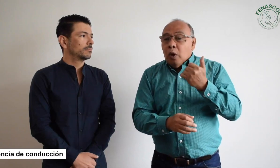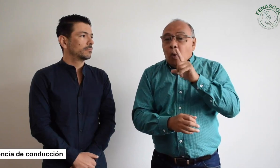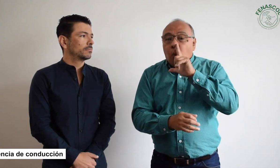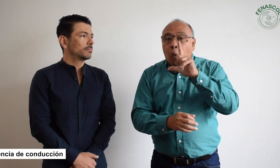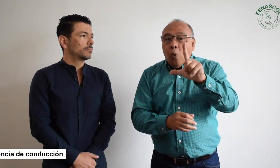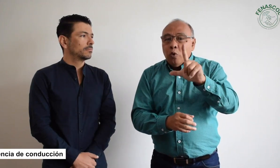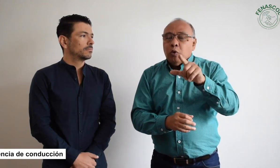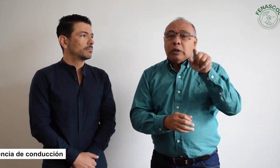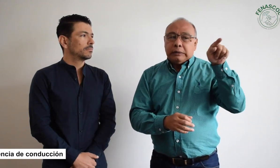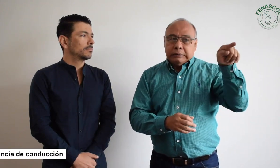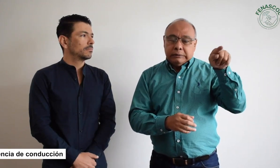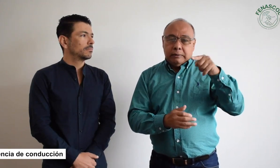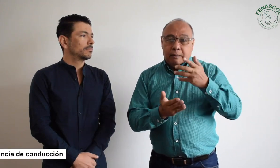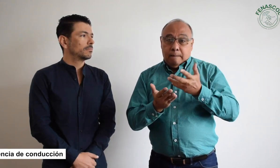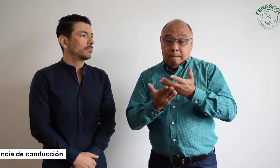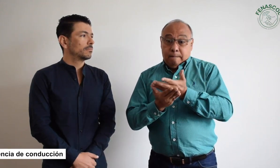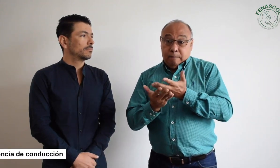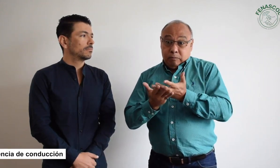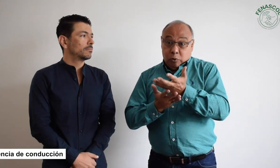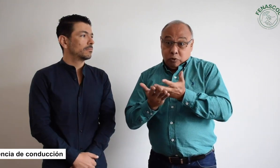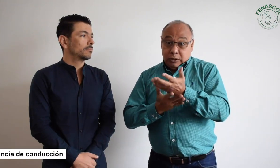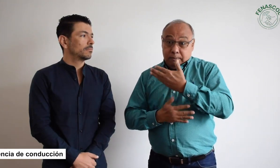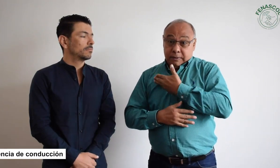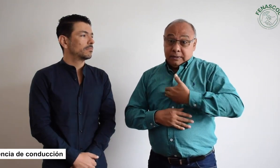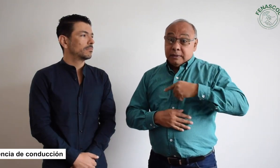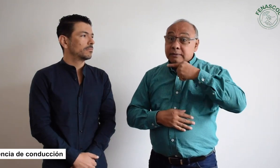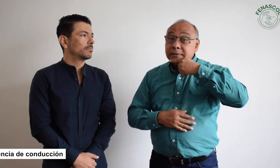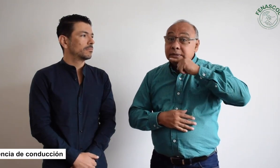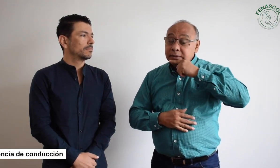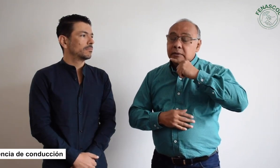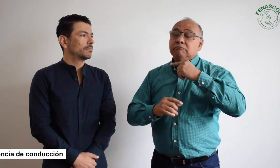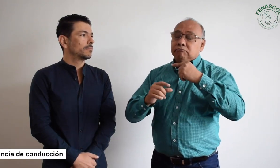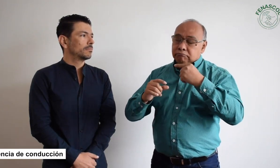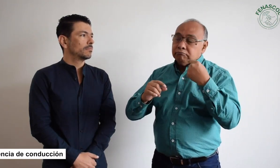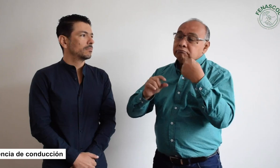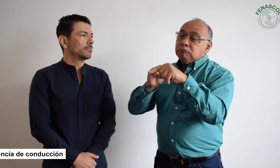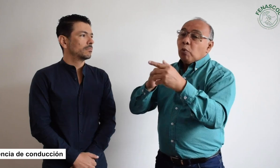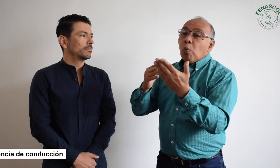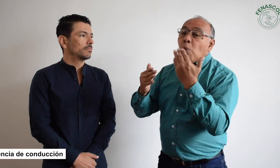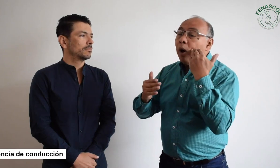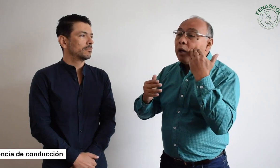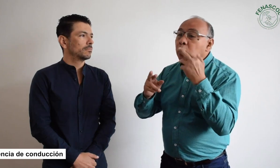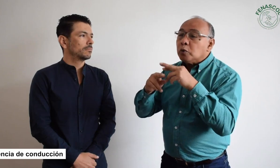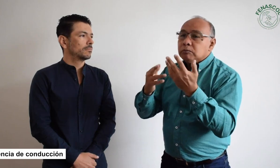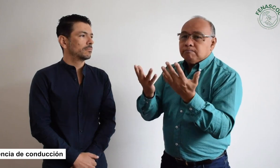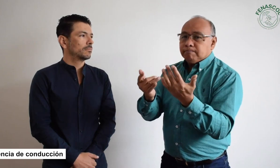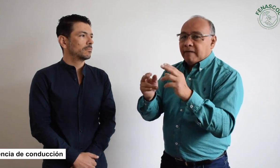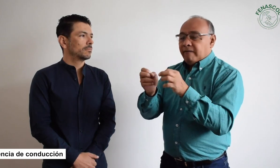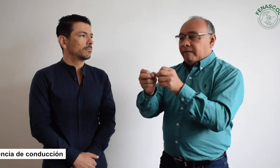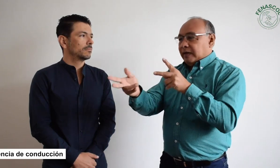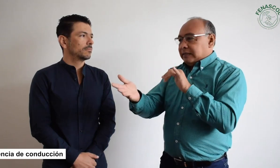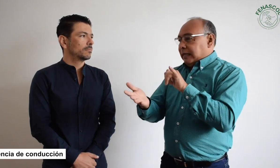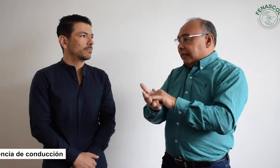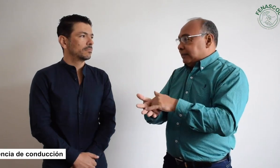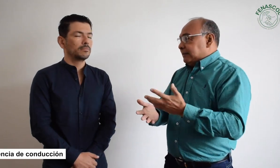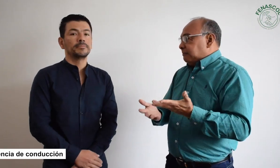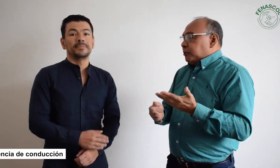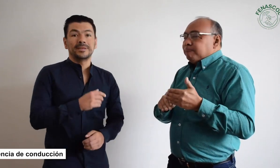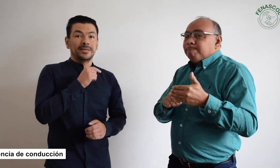un aplazamiento y se dará respuesta en julio. Ya el alto consejero solicitó nuevamente la fecha, pero estamos